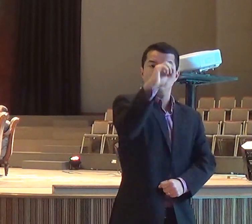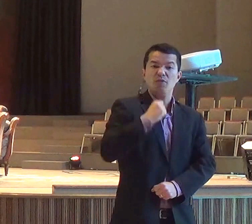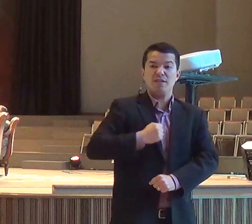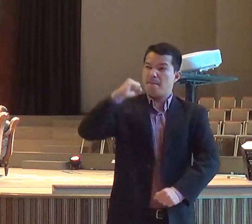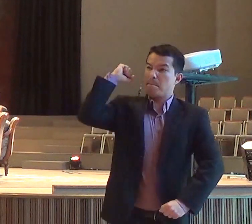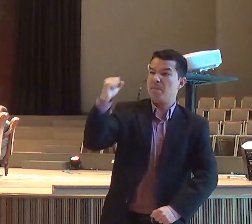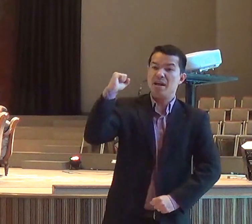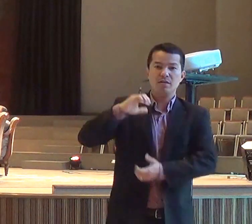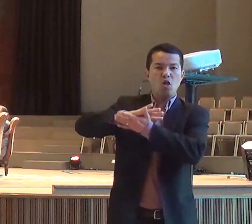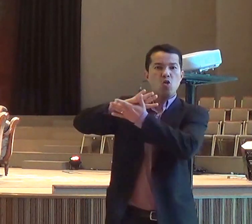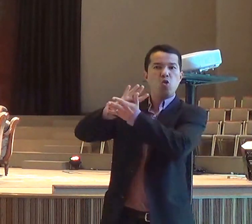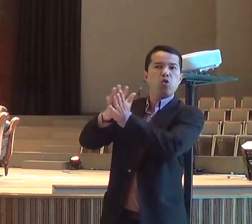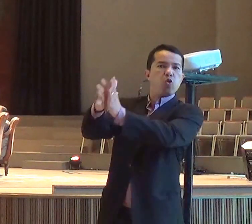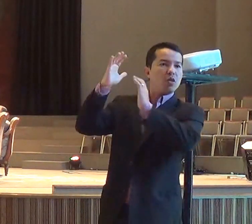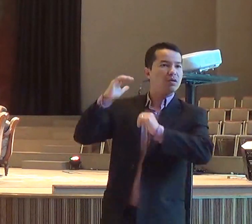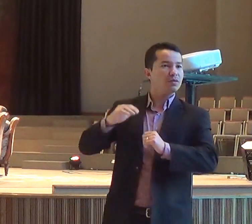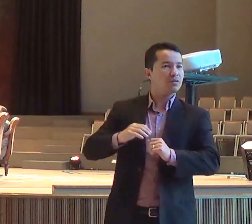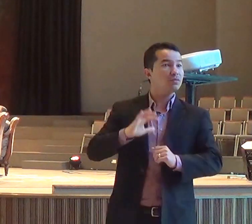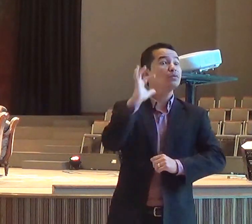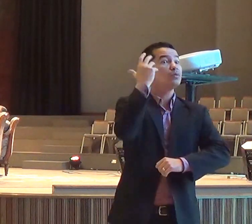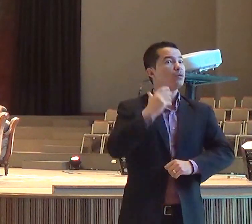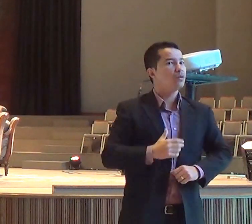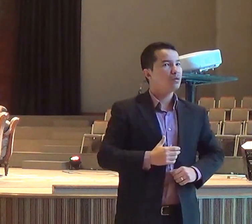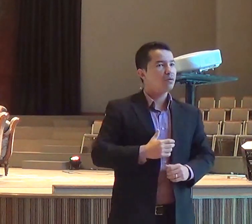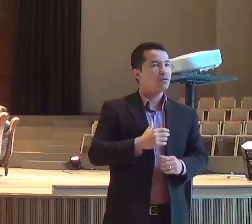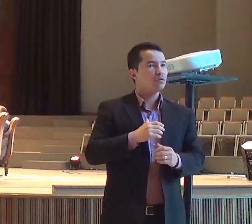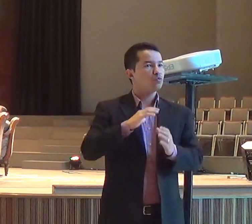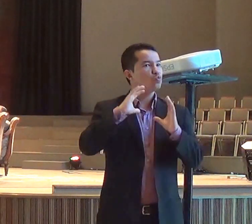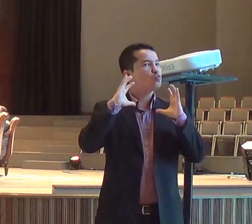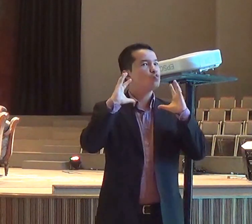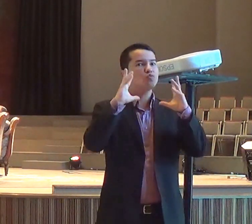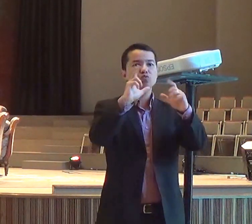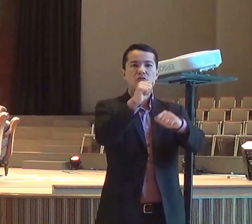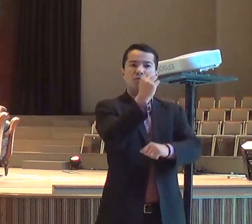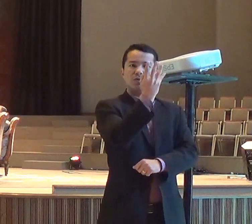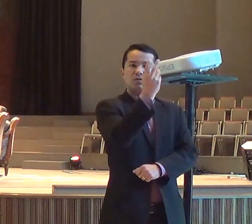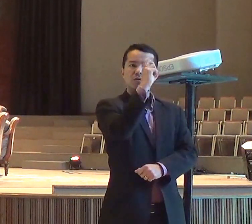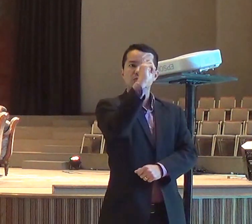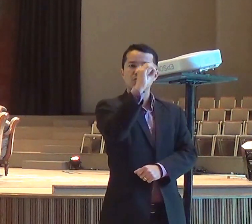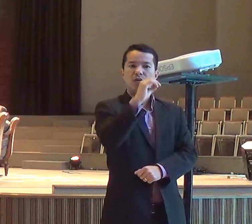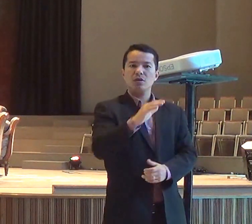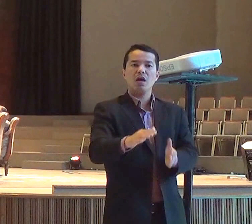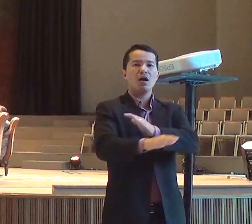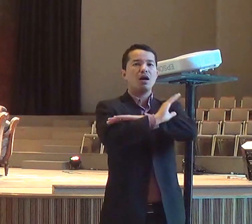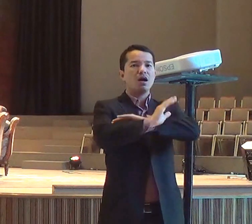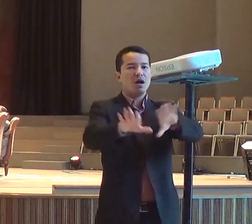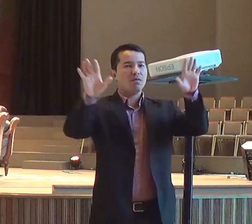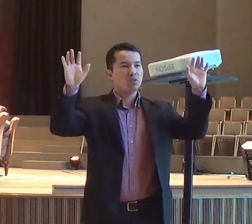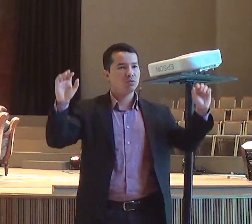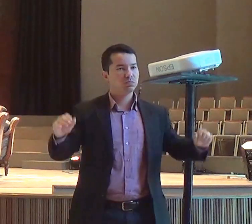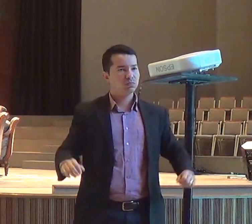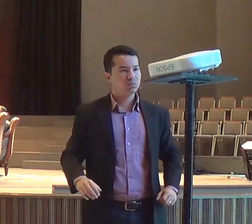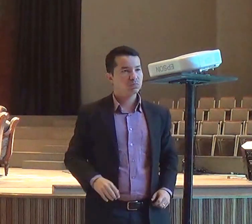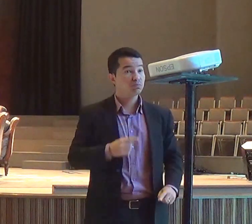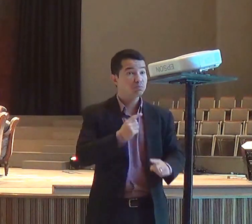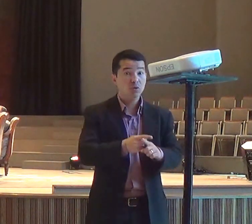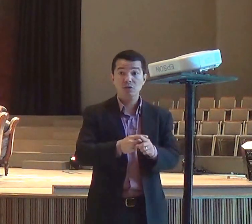deixa, sai do meio, foge, lá abre mão, desse